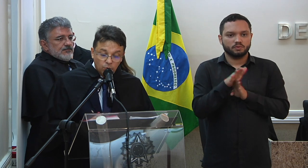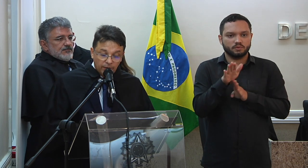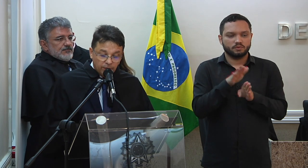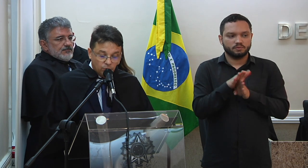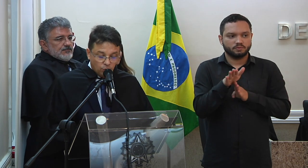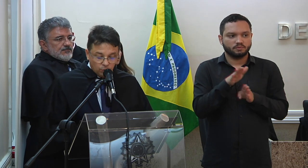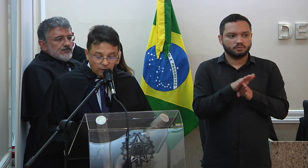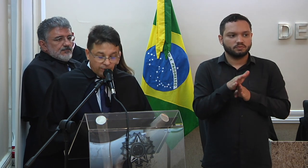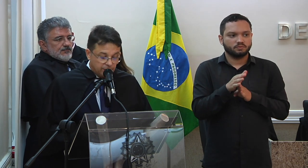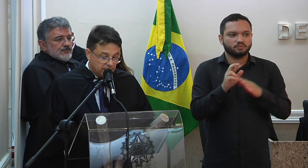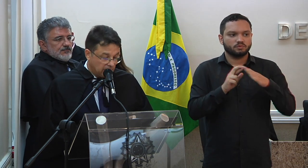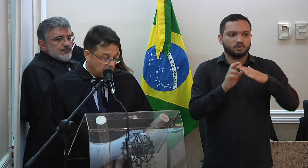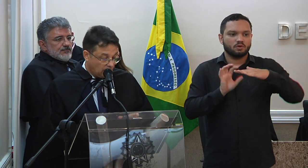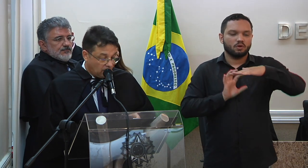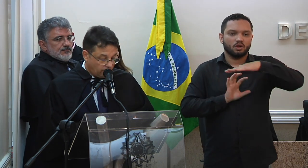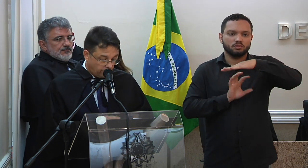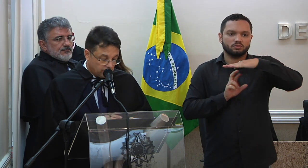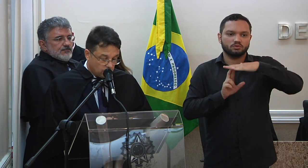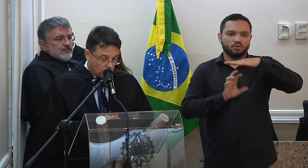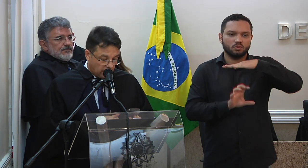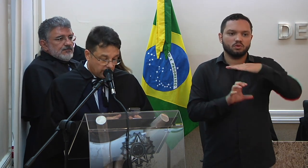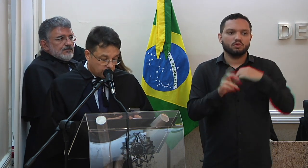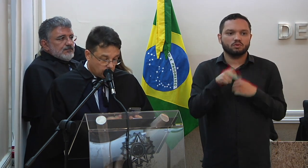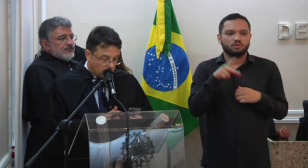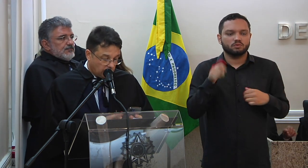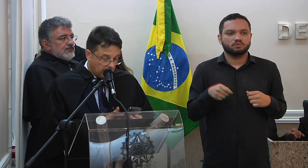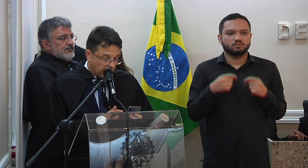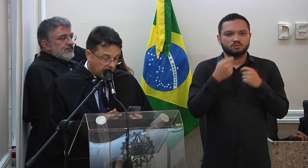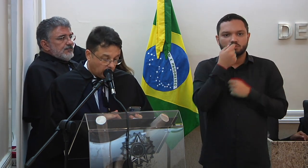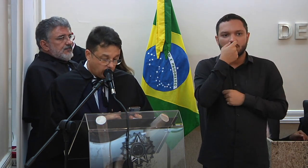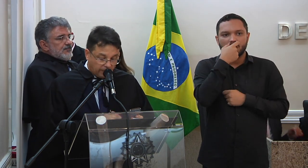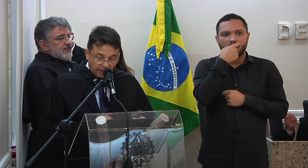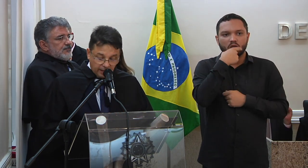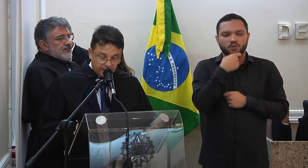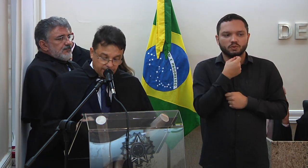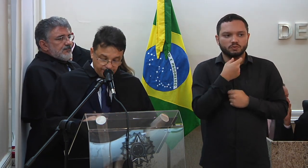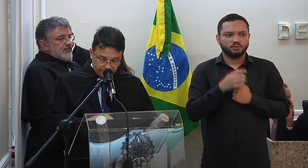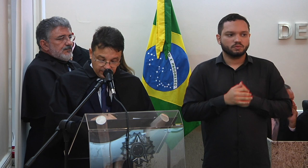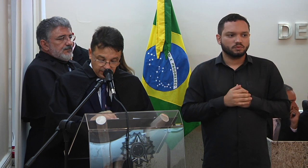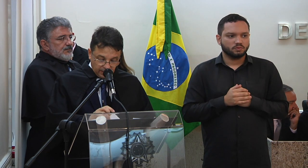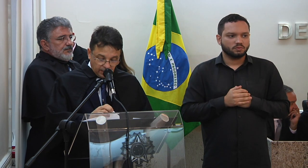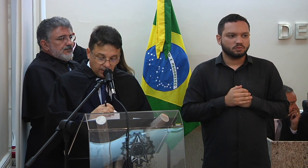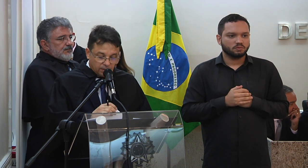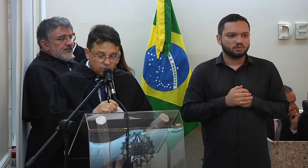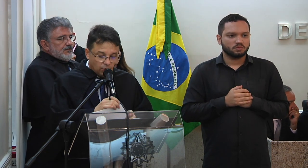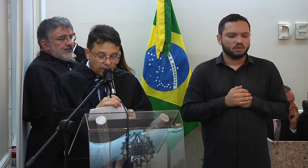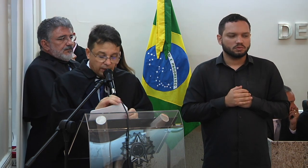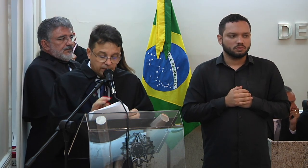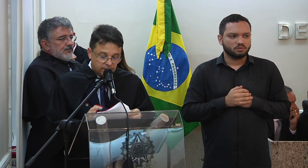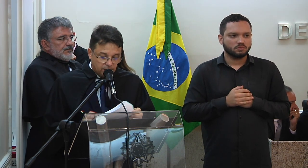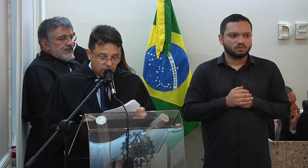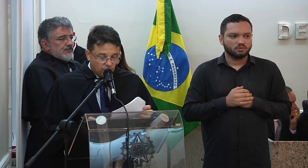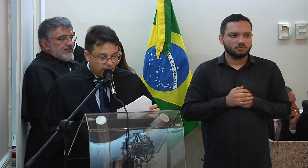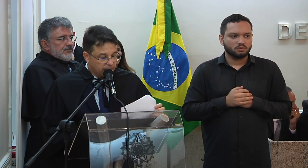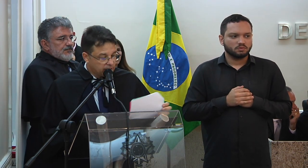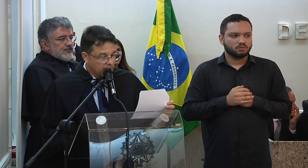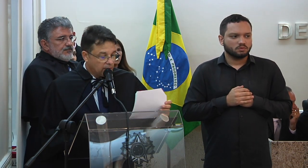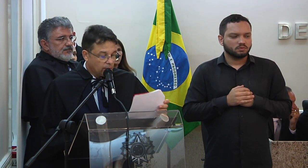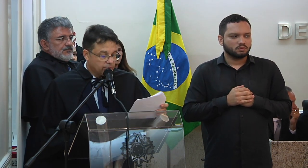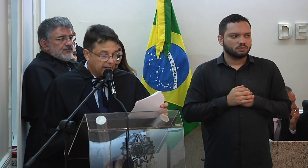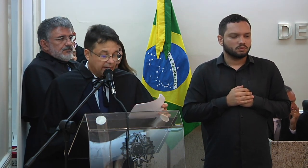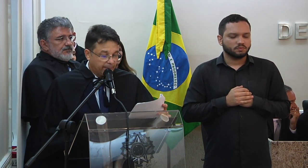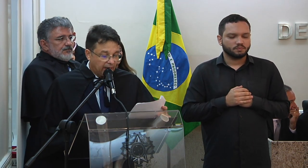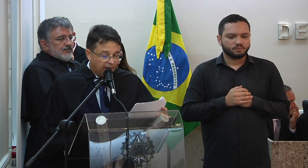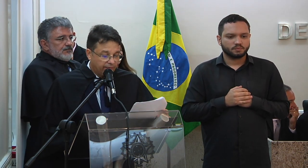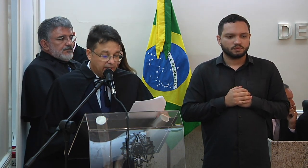do reitor da UFC professor Cândido Albuquerque senhoras e senhores